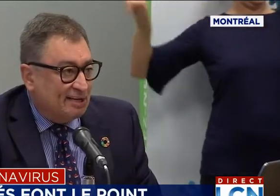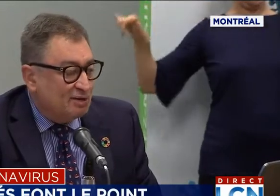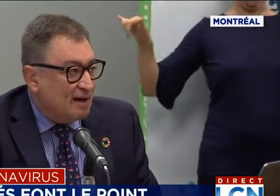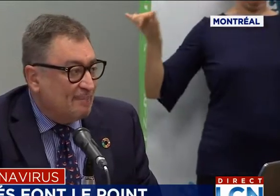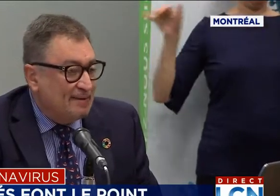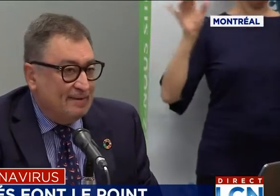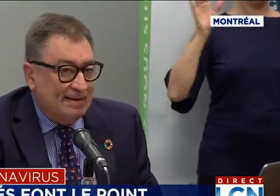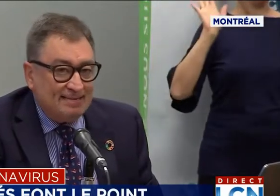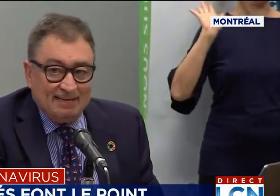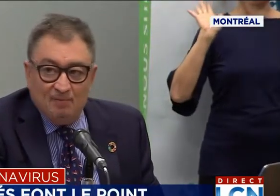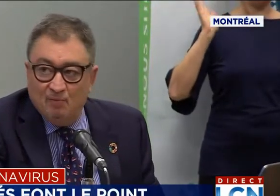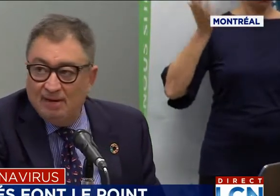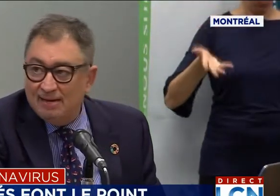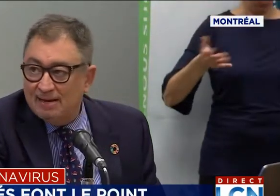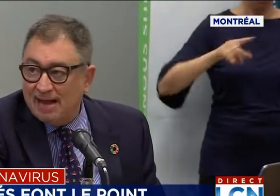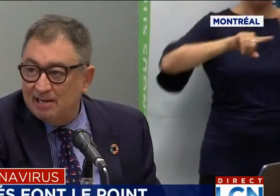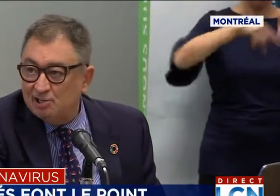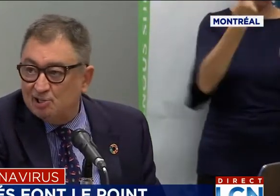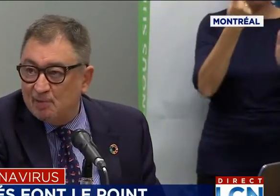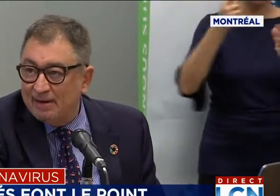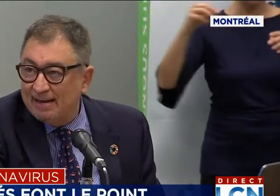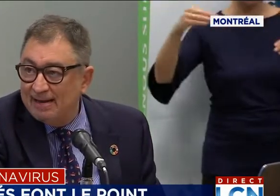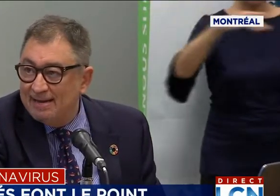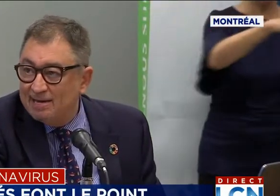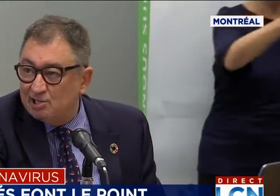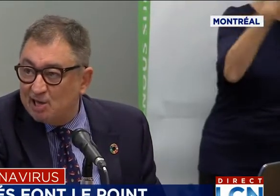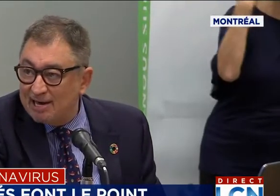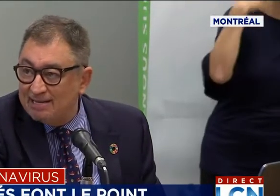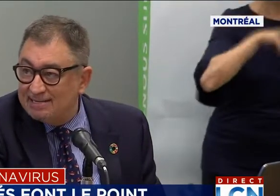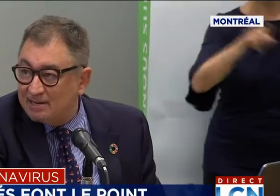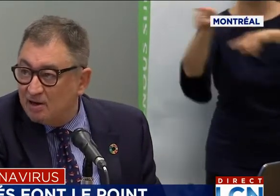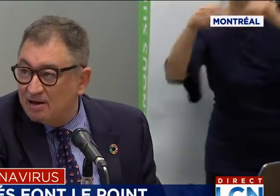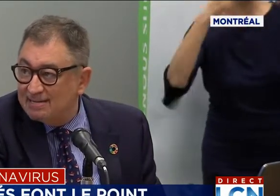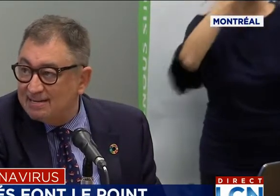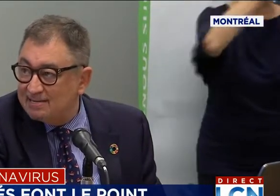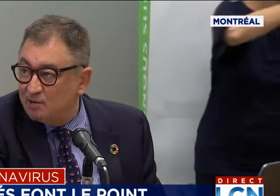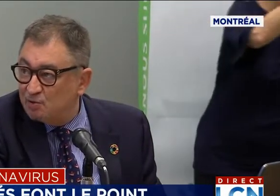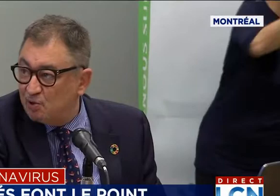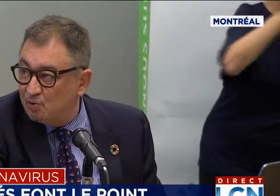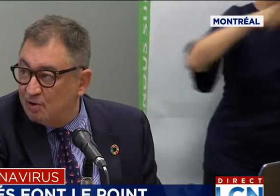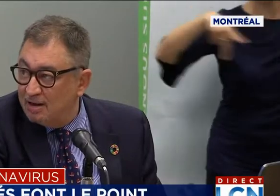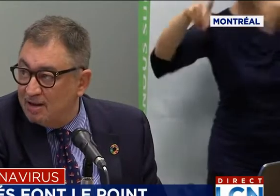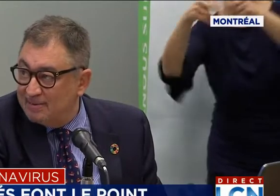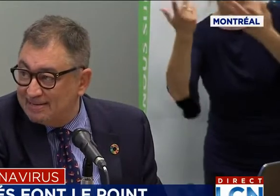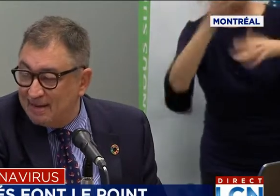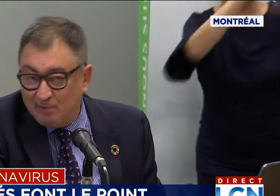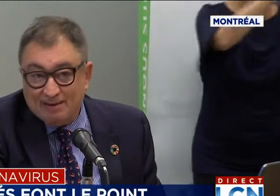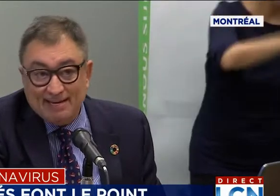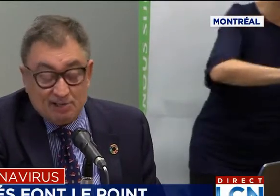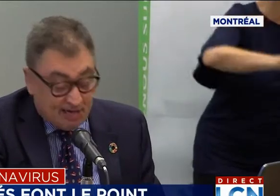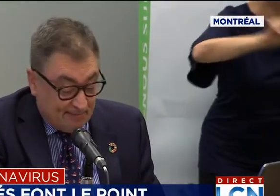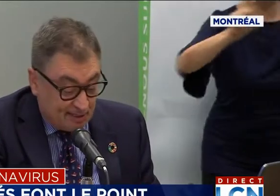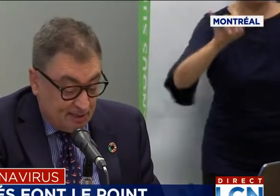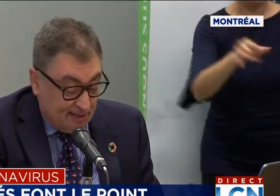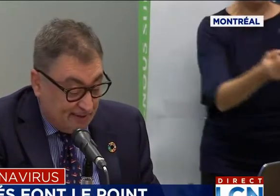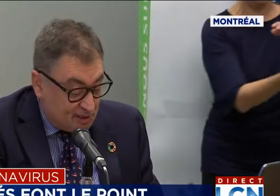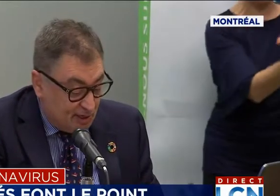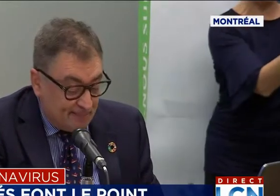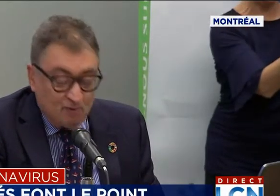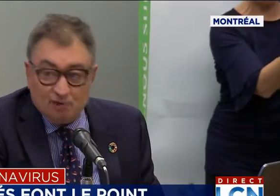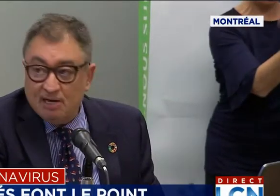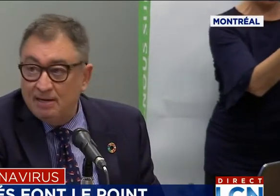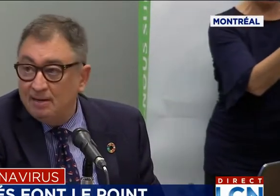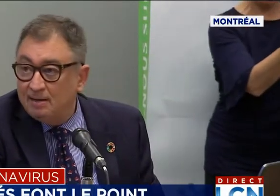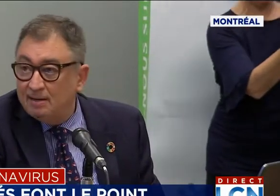les interventions rapides de la santé publique à ce que j'appellerais gérer ces cas et ces éclosions-là. Mais c'est important, je tiens à le mentionner,